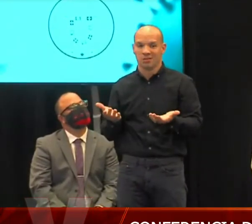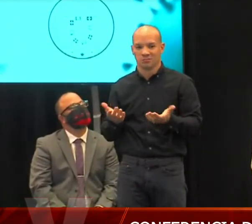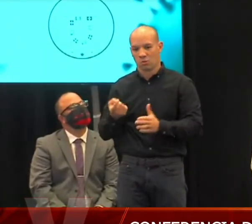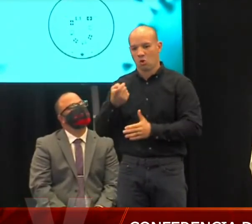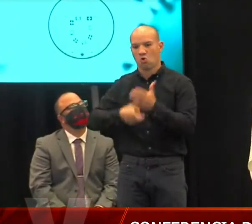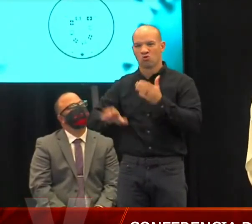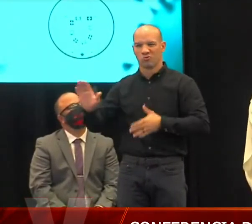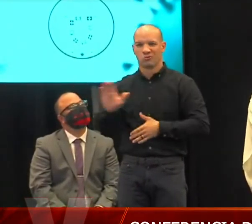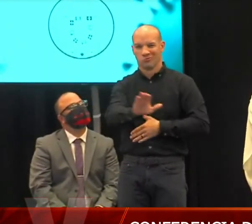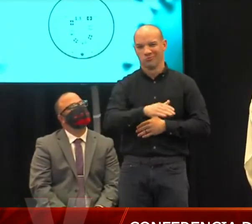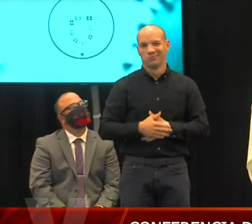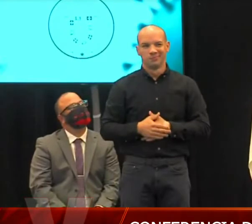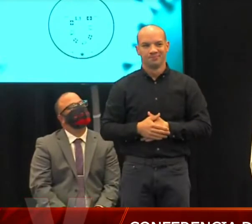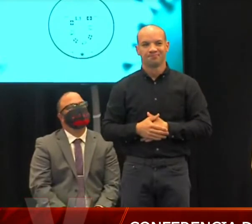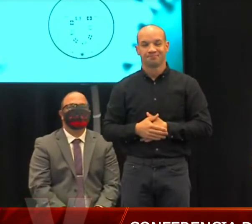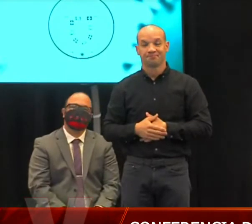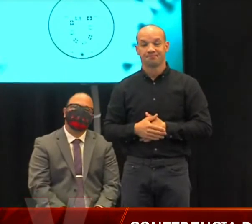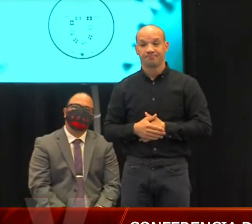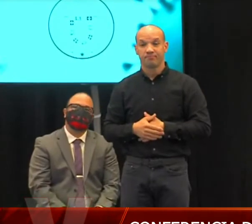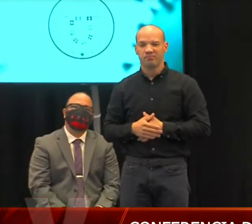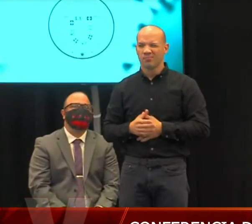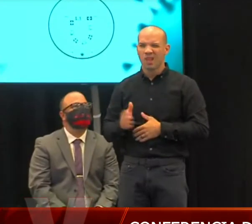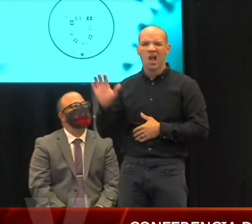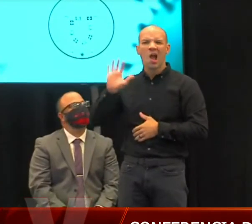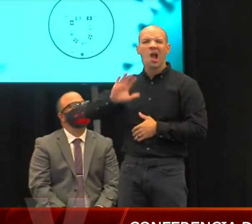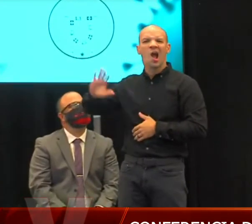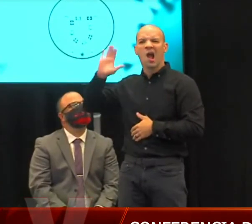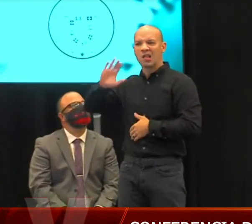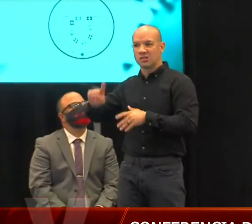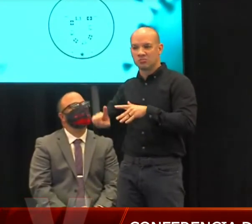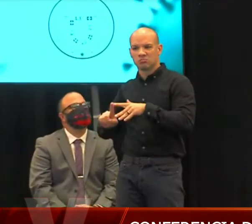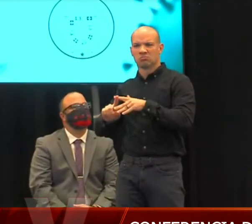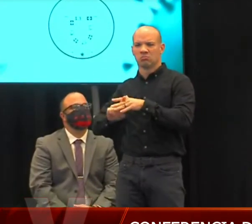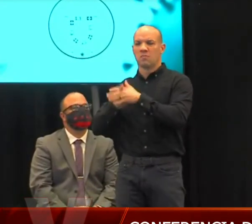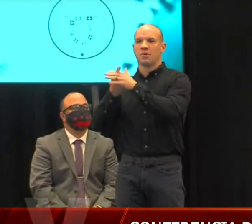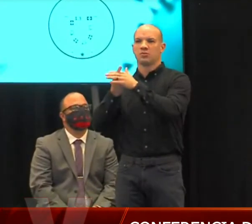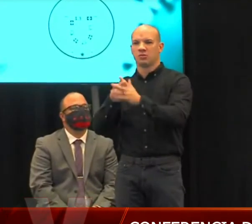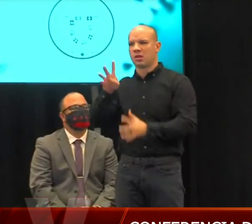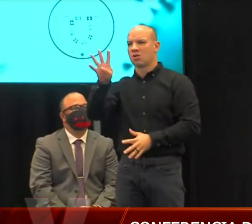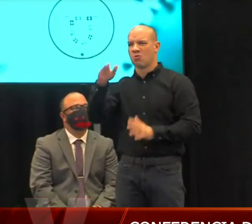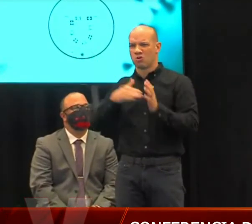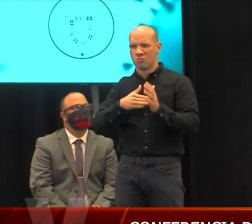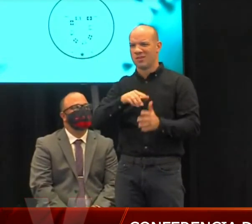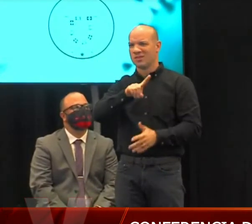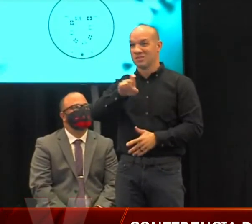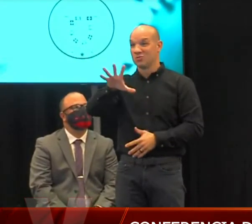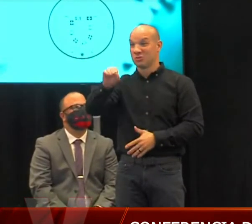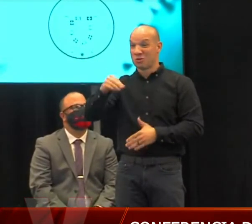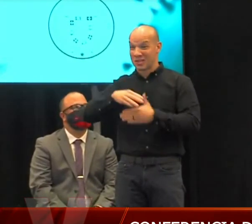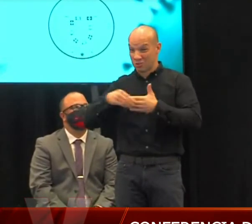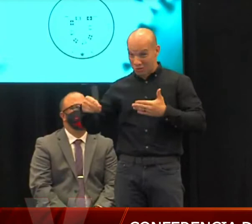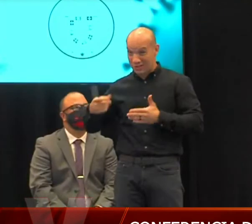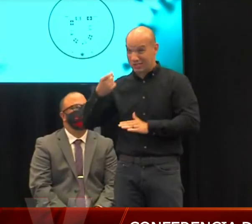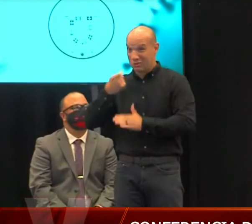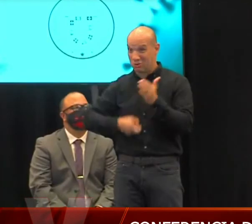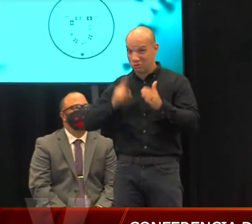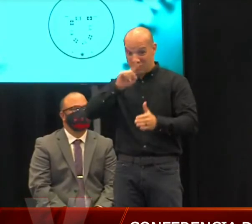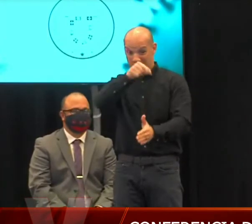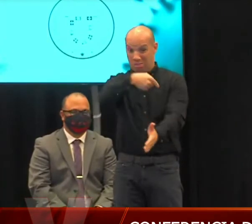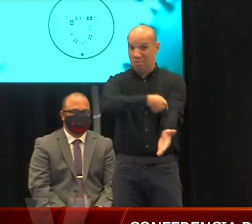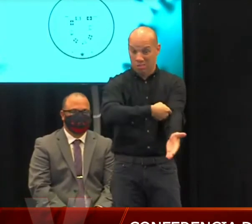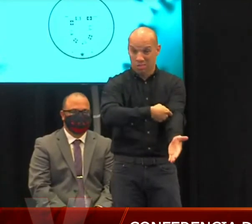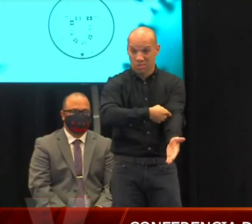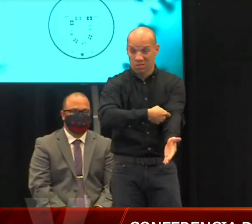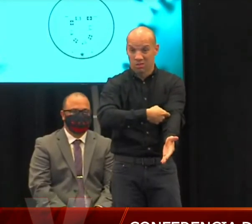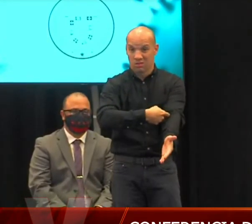cuando se generó en el mercado era 4.350 dólares. En ese momento la